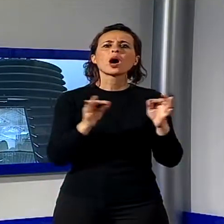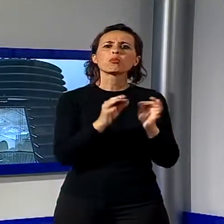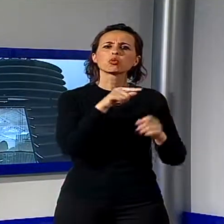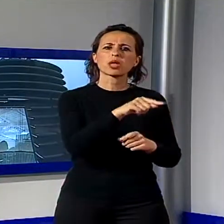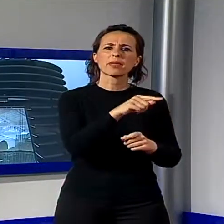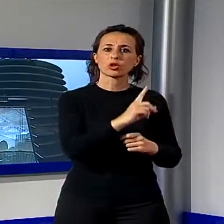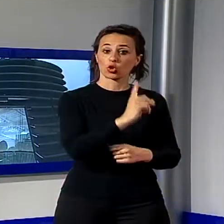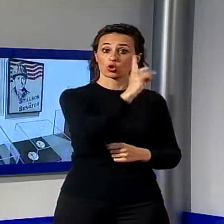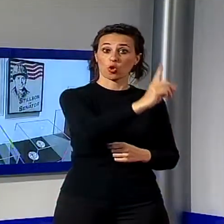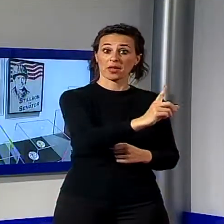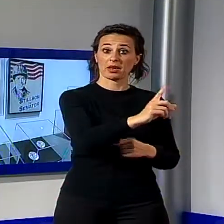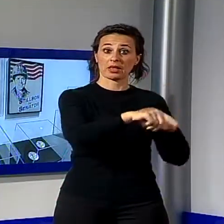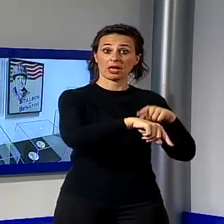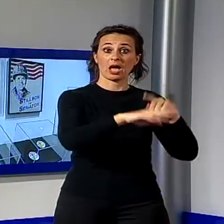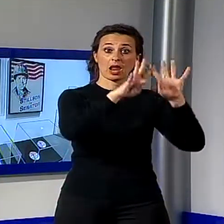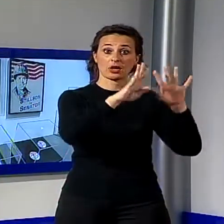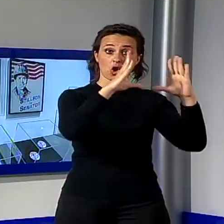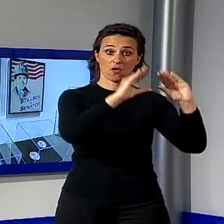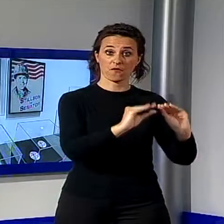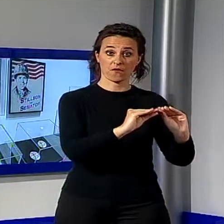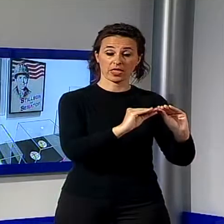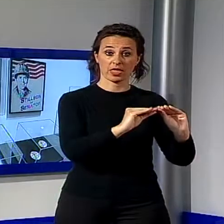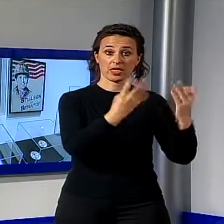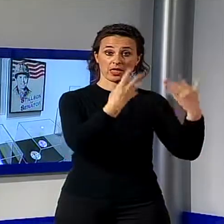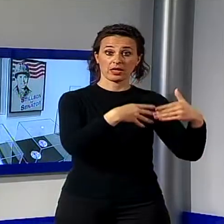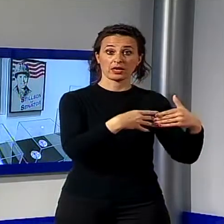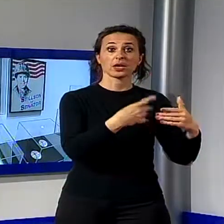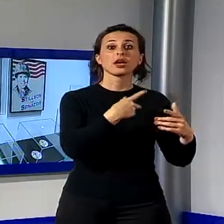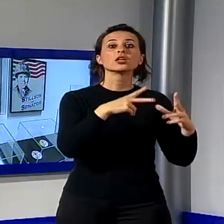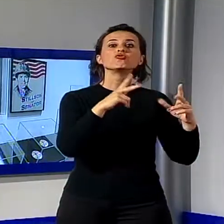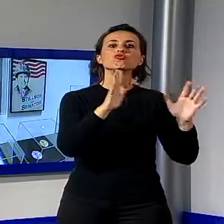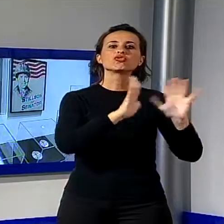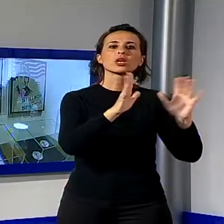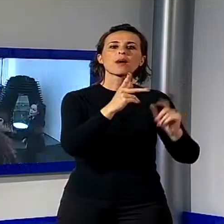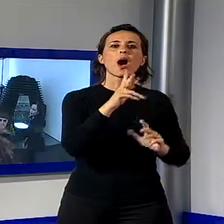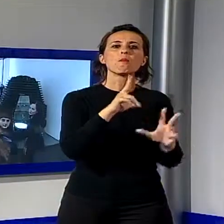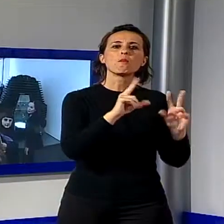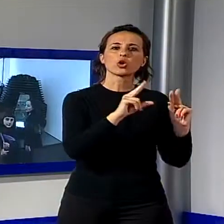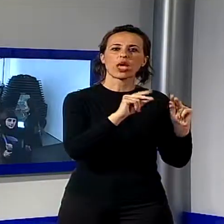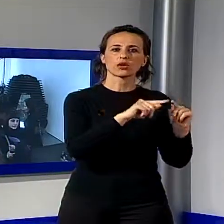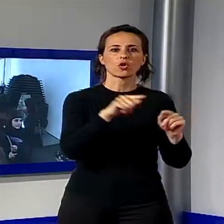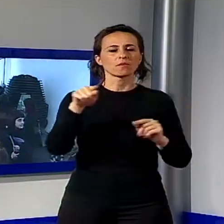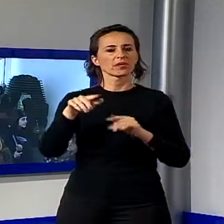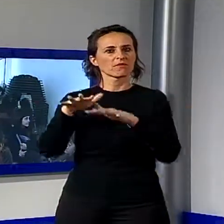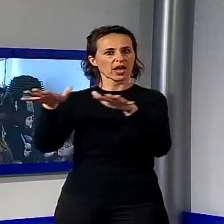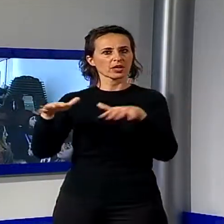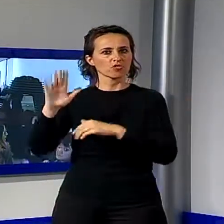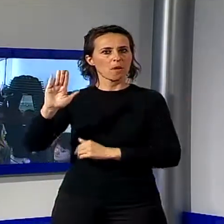domenica alle ore 21 al Cinema Moderno con il premio alla carriera a Terry Gilliam. A Viareggio, martedì, al Cinema Centrale,